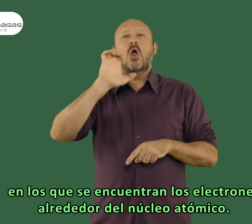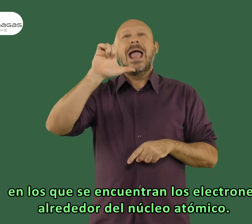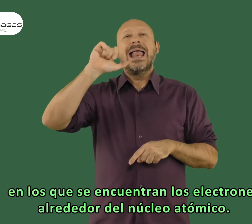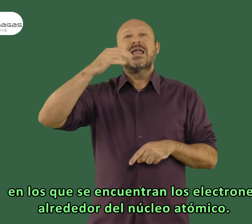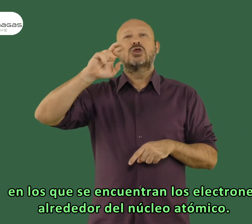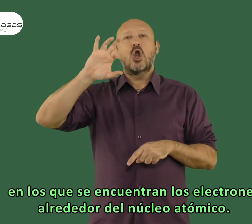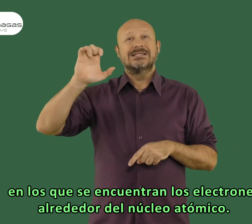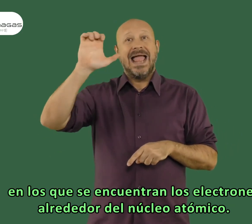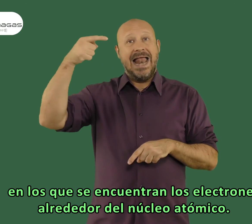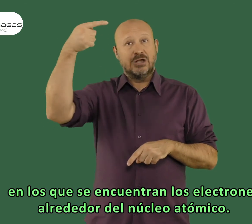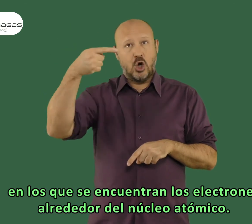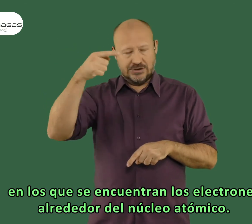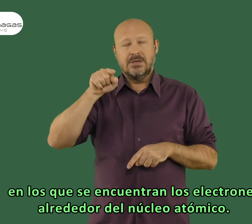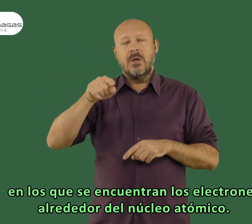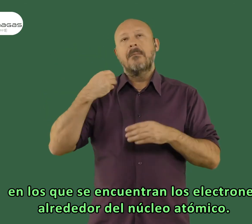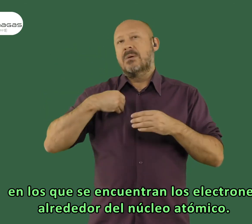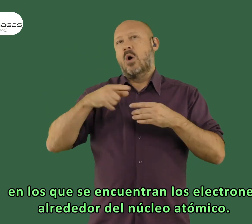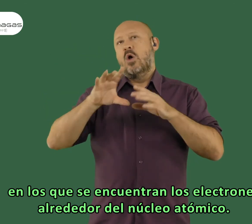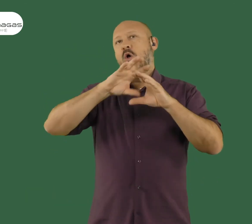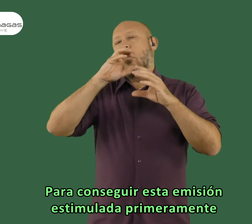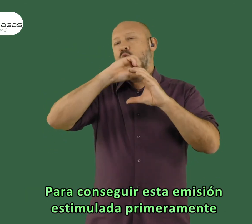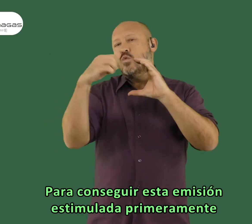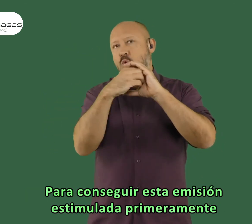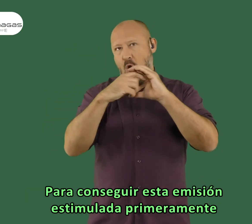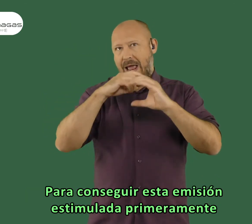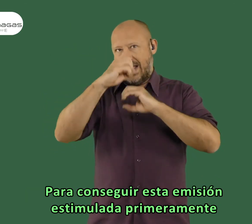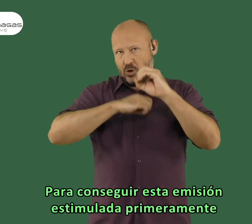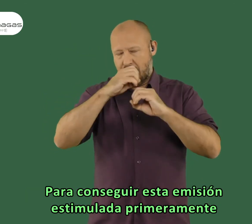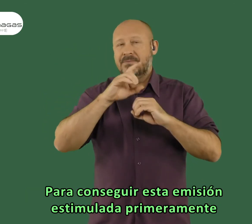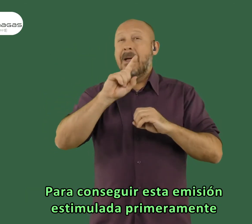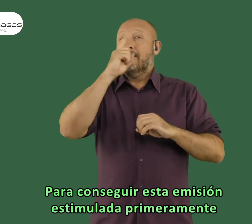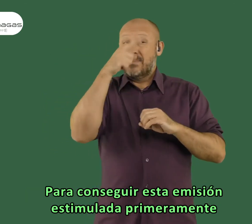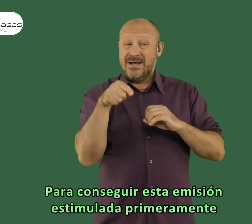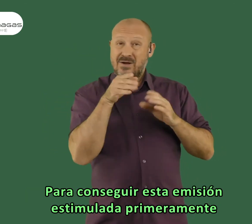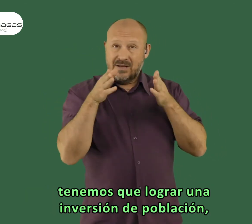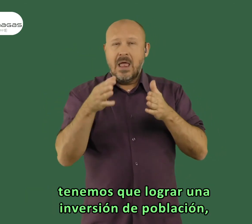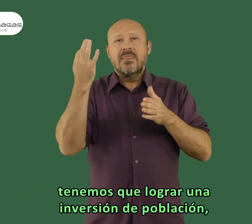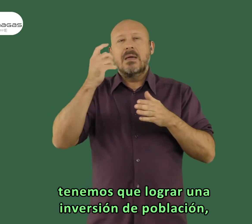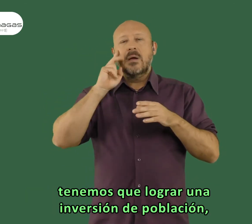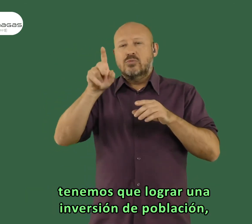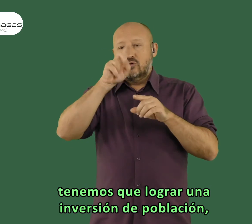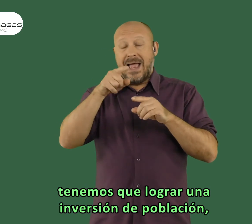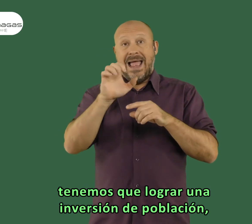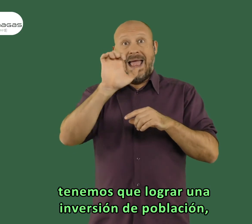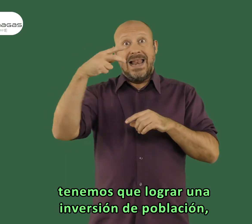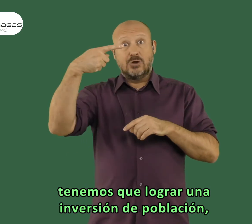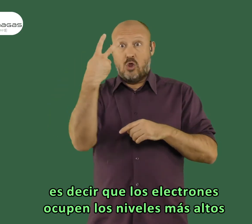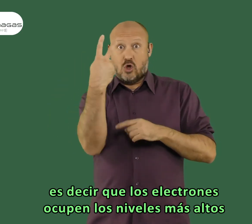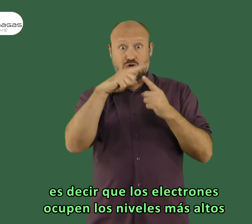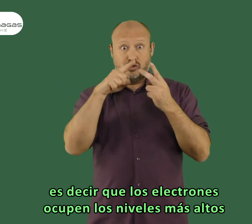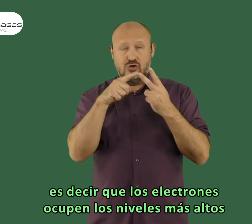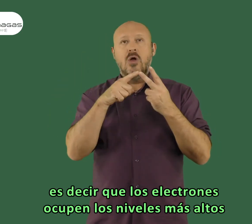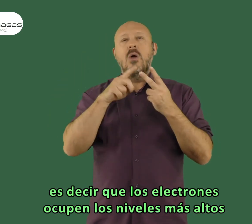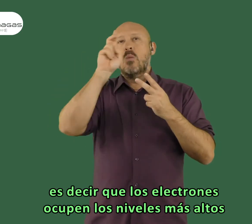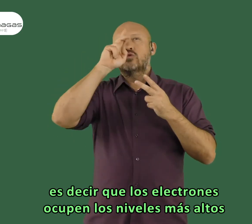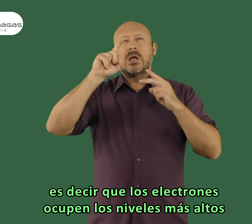que se encuentran los electrones alrededor del núcleo atómico. Para conseguir esta emisión estimulada primeramente tenemos que lograr una inversión de población, es decir, que